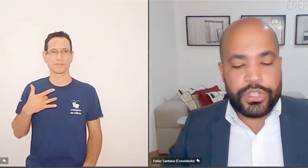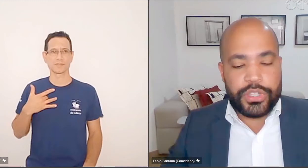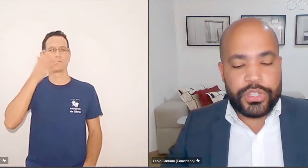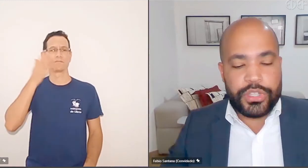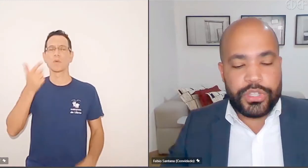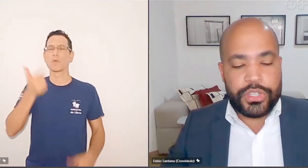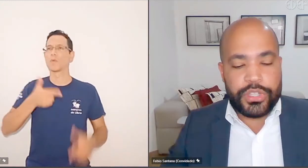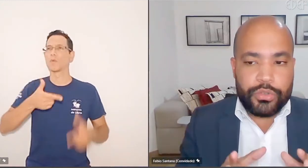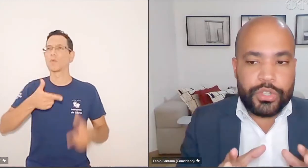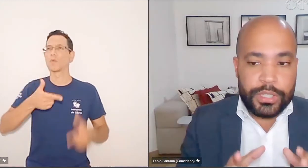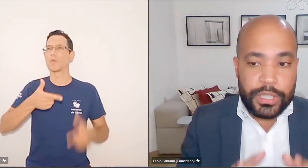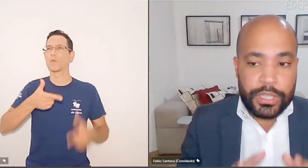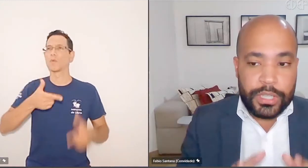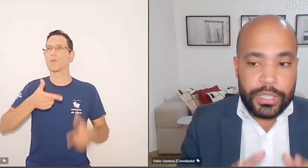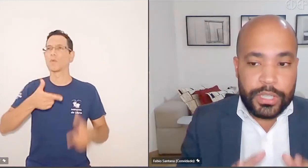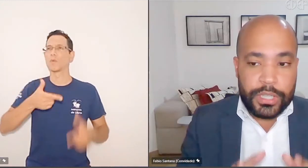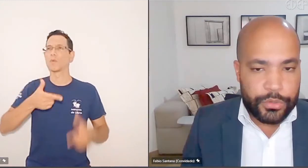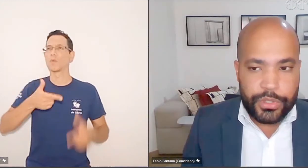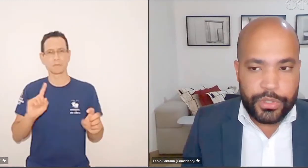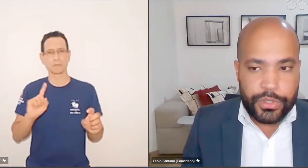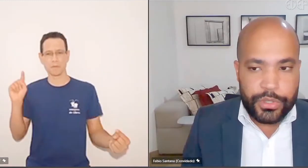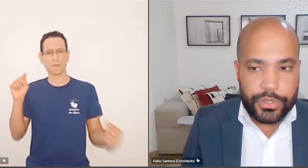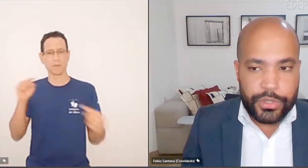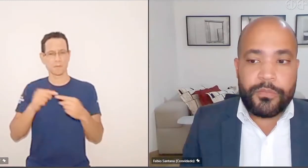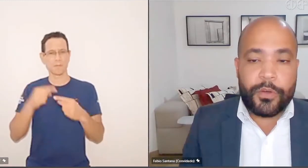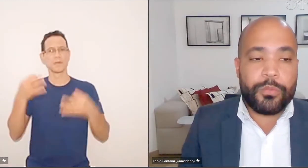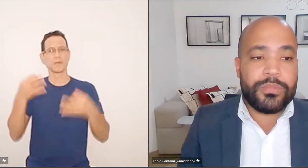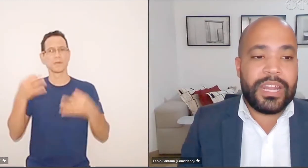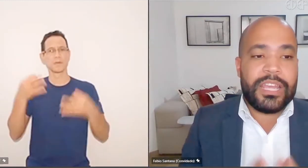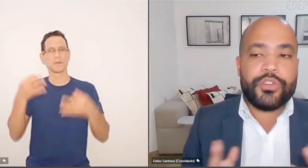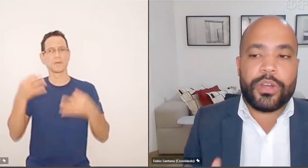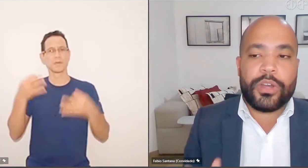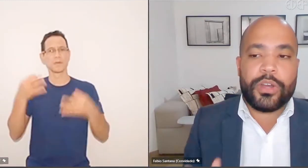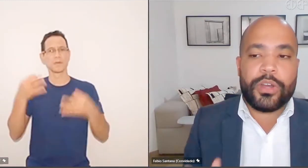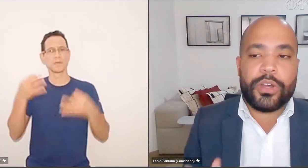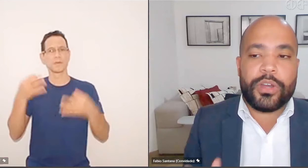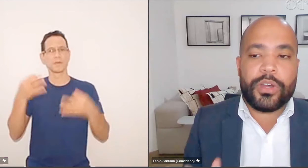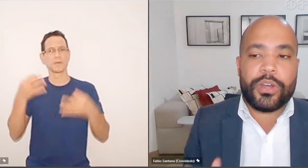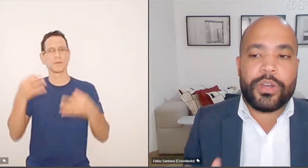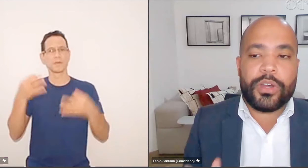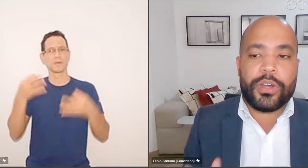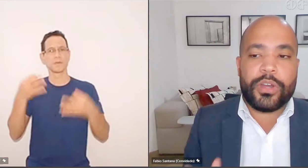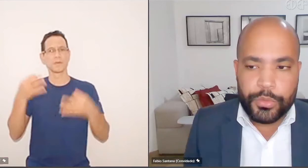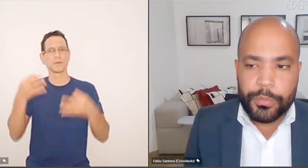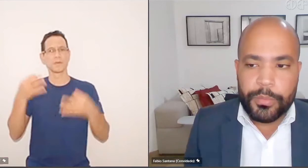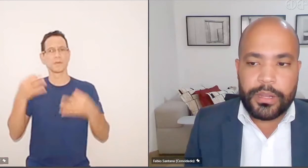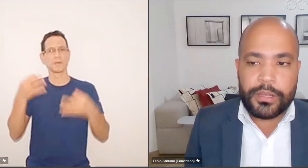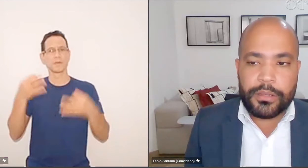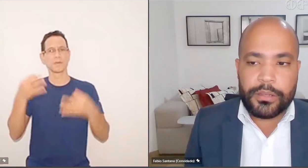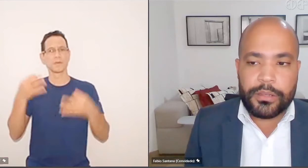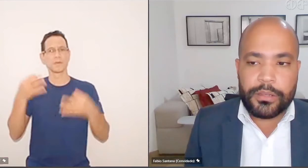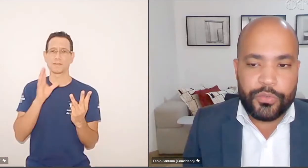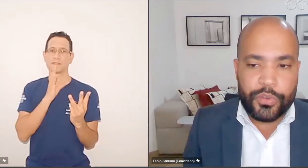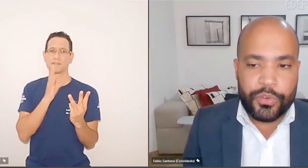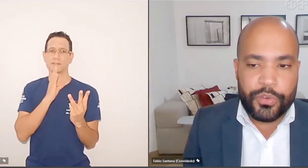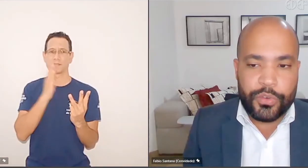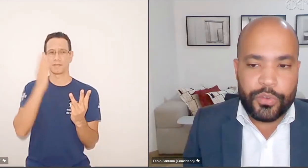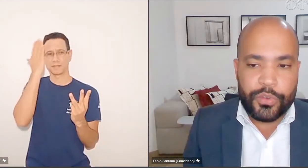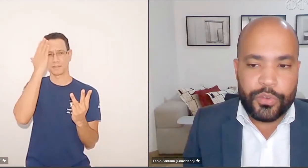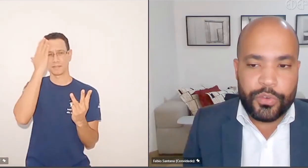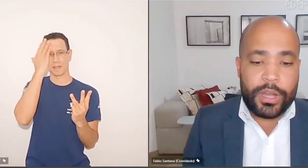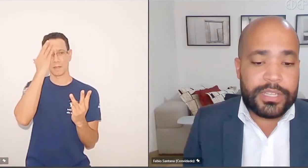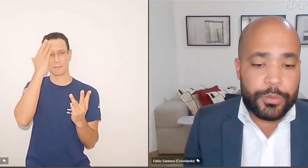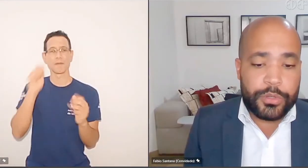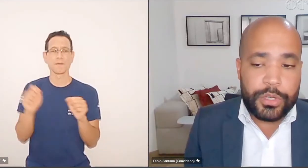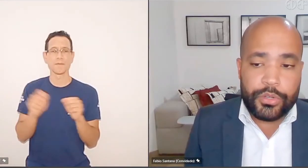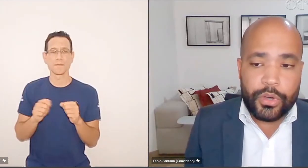fora do Judiciário, não, se trata de discussões dentro do próprio Poder Judiciário. E foram três jornadas que todos nós conhecemos muito bem, três jornadas que foram